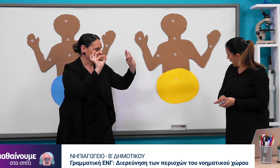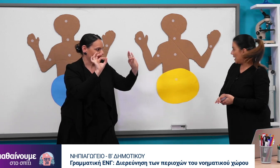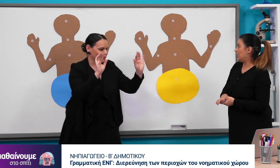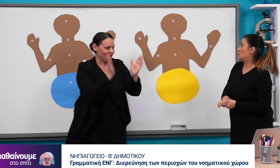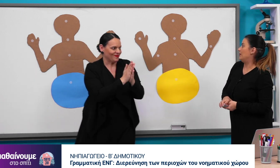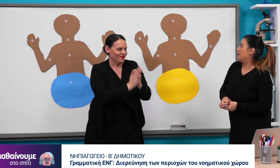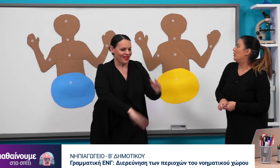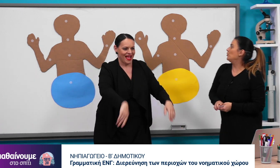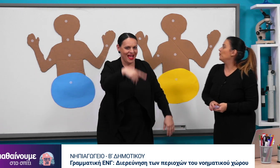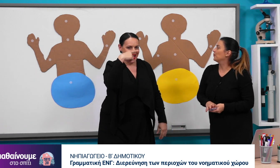Αρχίζουμε, λοιπόν.